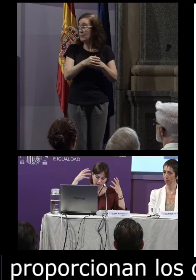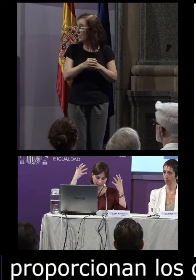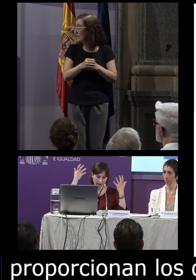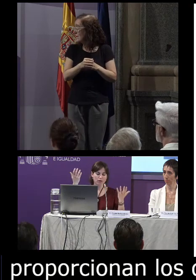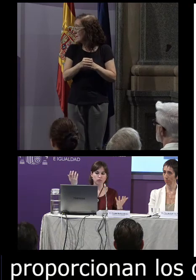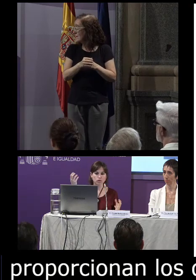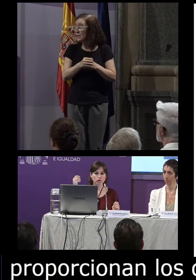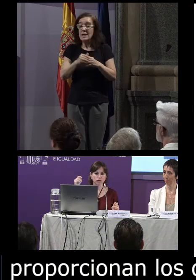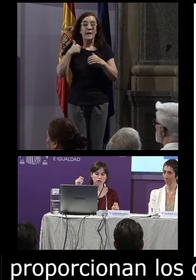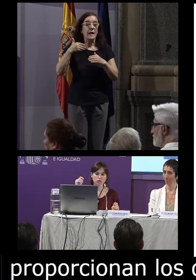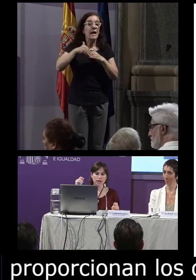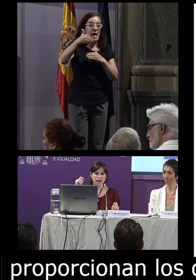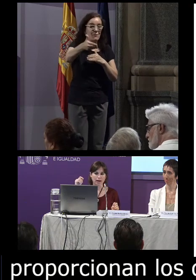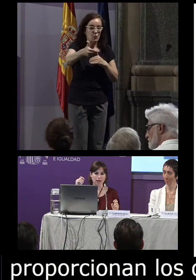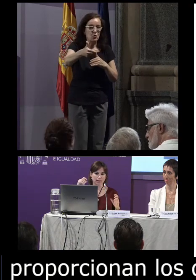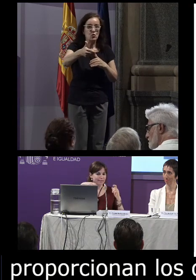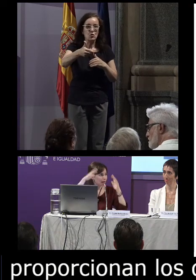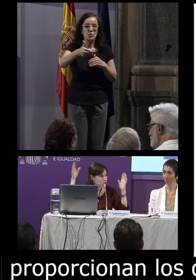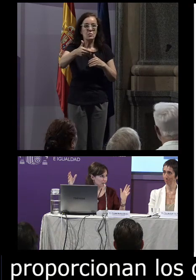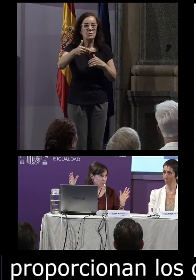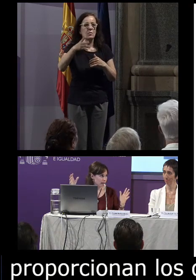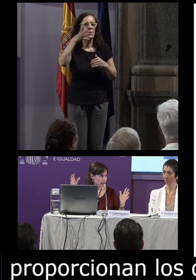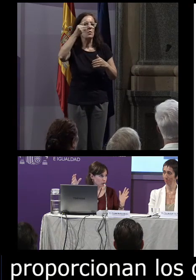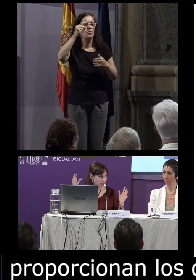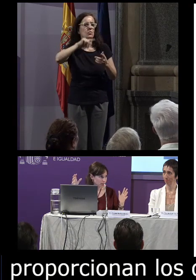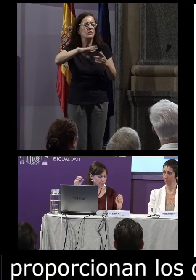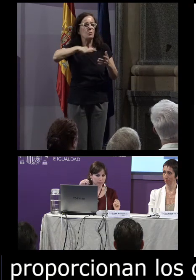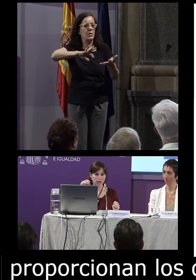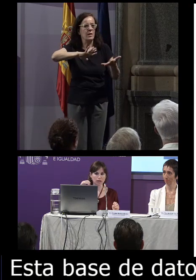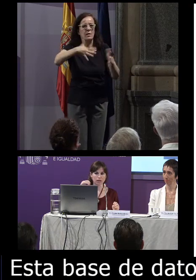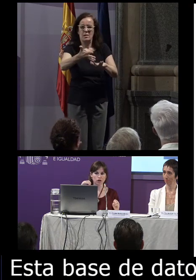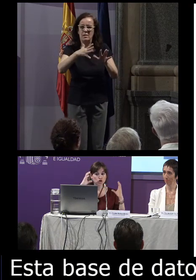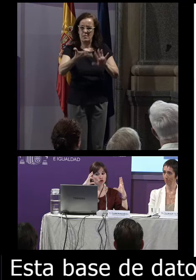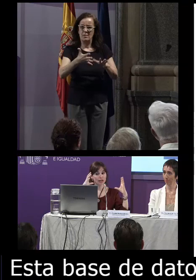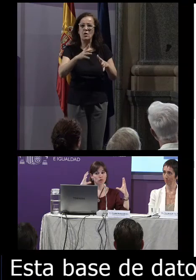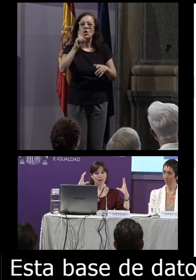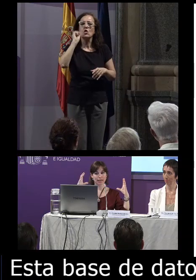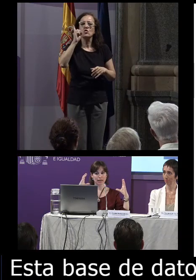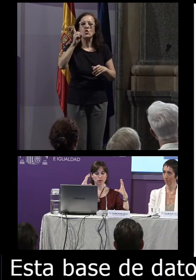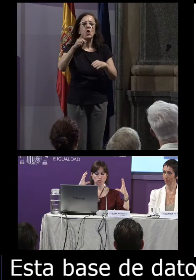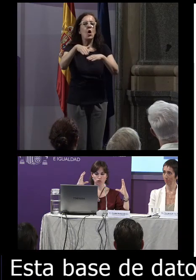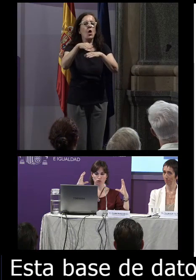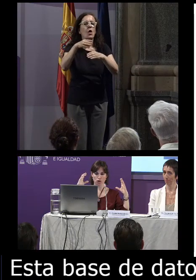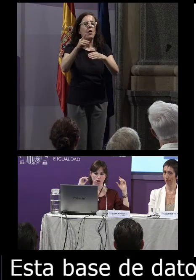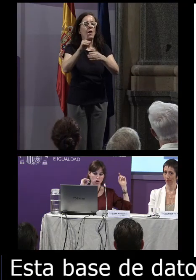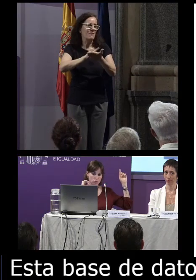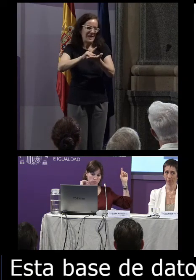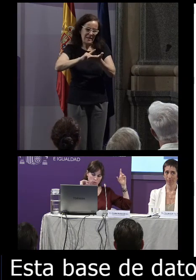en el futuro tendrá muchas aplicaciones no solo tener una base de datos